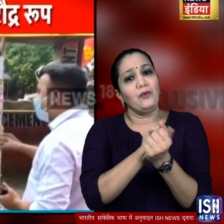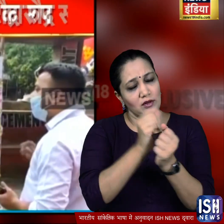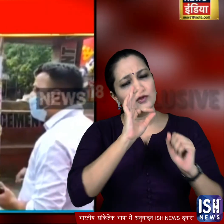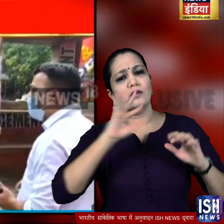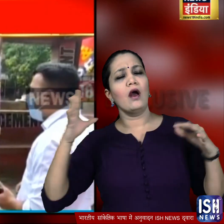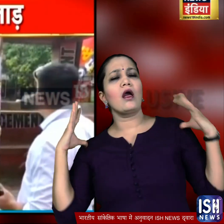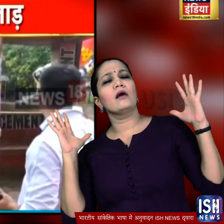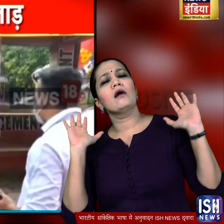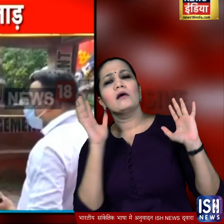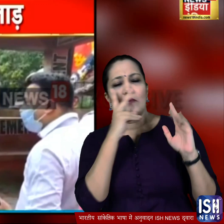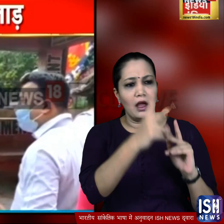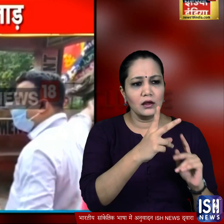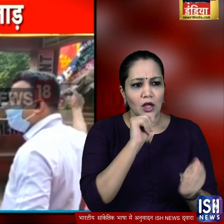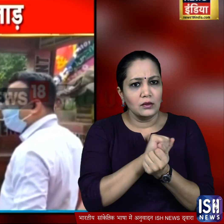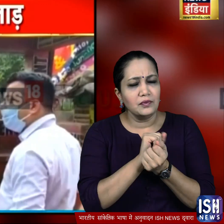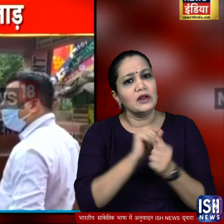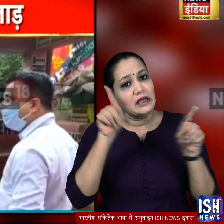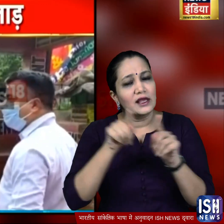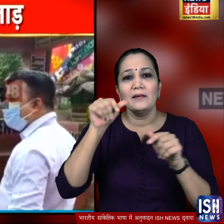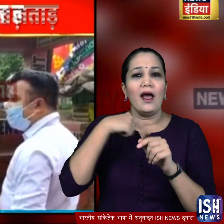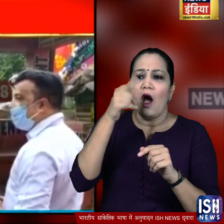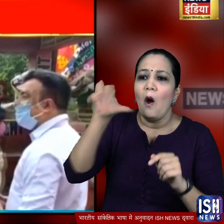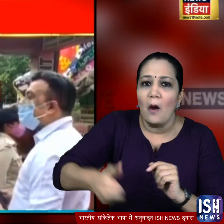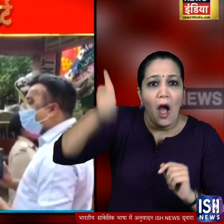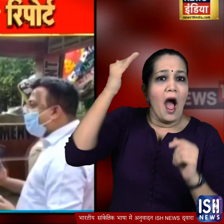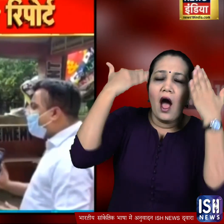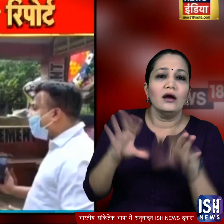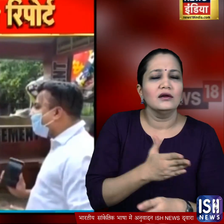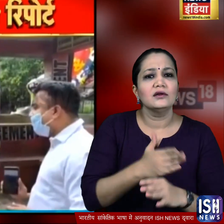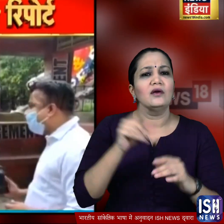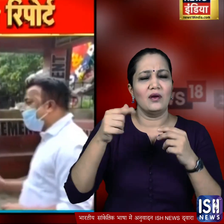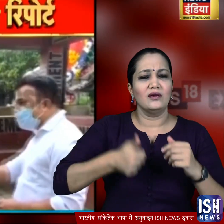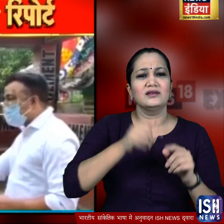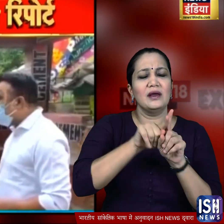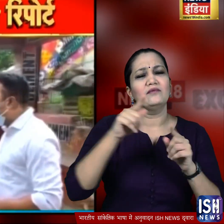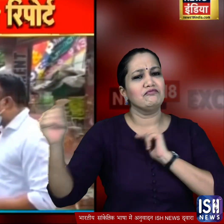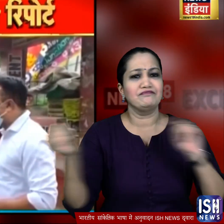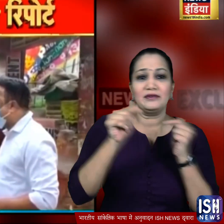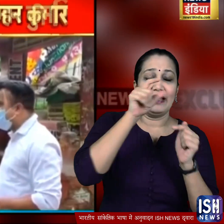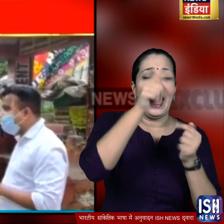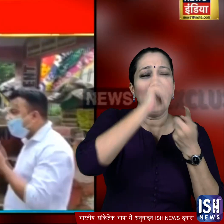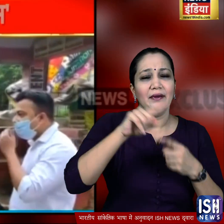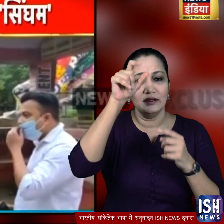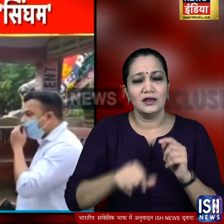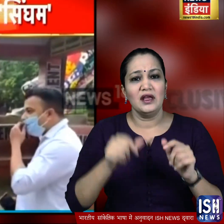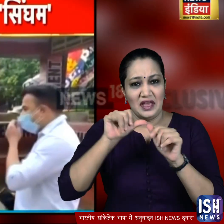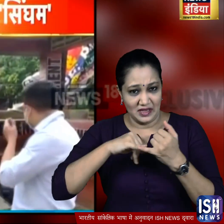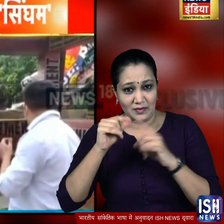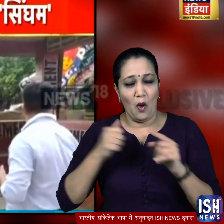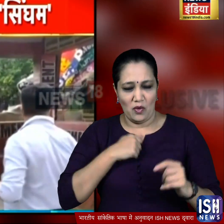कर्मी आराम करते दिखे वो पुलिस कर्मी भी एसपी को नहीं पहचान पाए और उन्हें एक ने पुलिस अधिकारी से बहस शुरू कर दी जब एसपी ने अपनी पहचान बताई